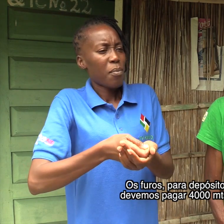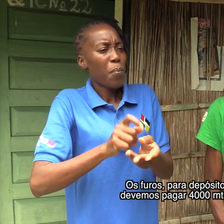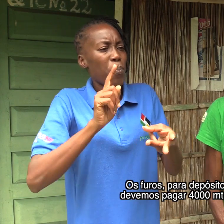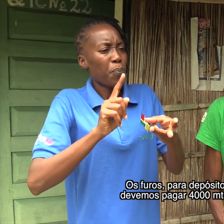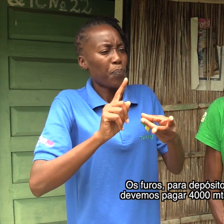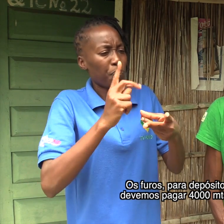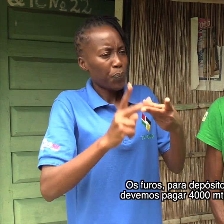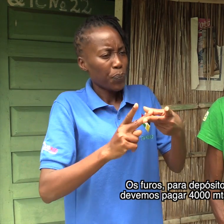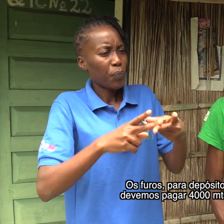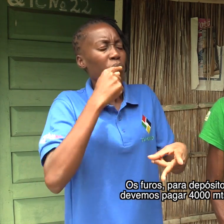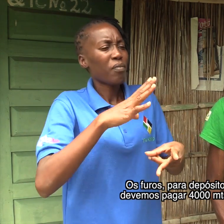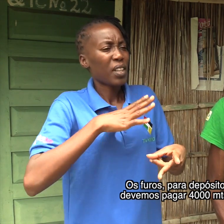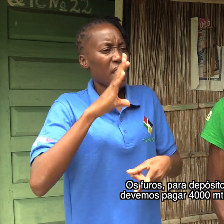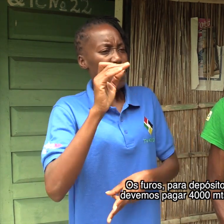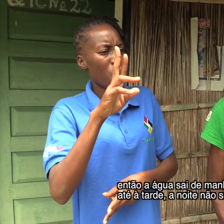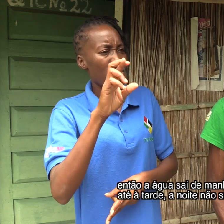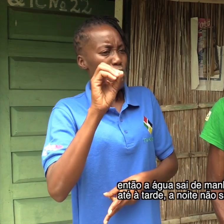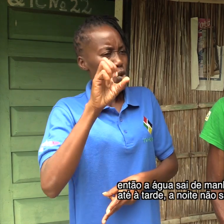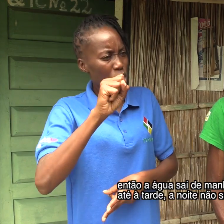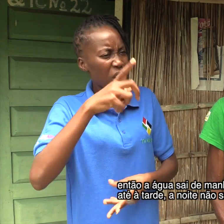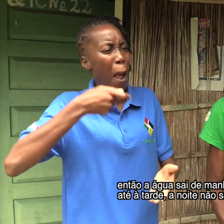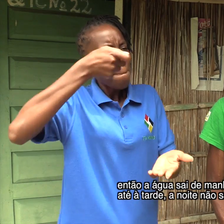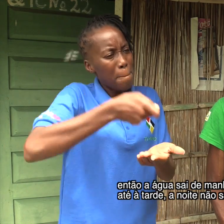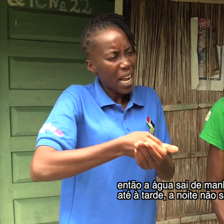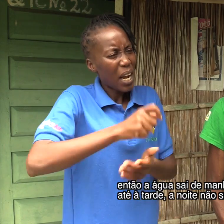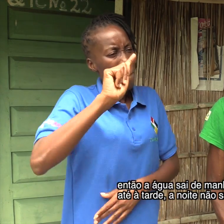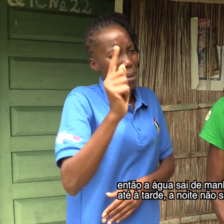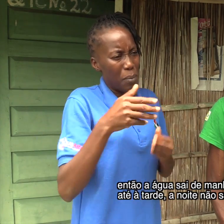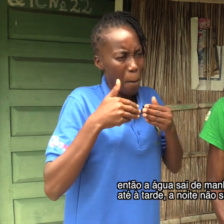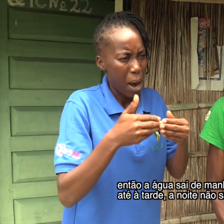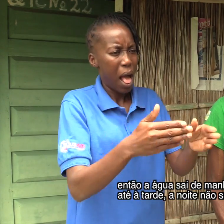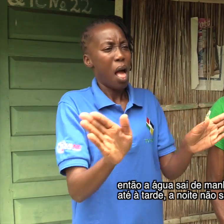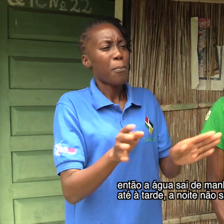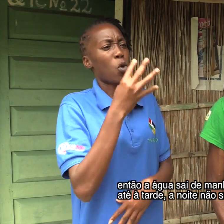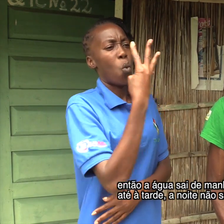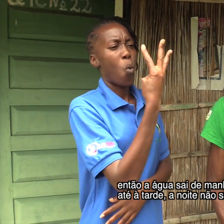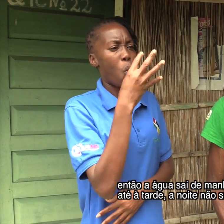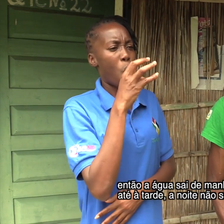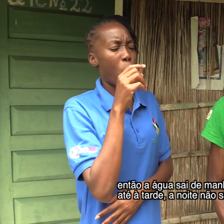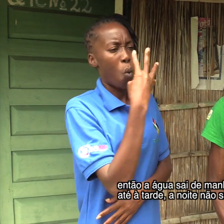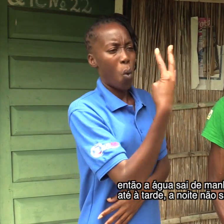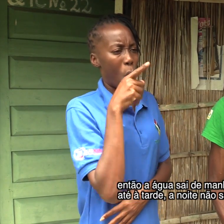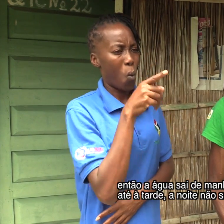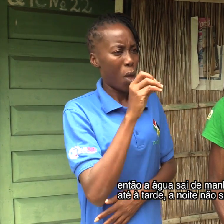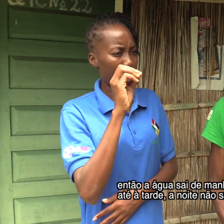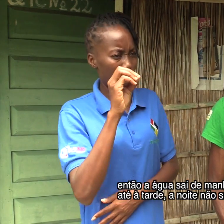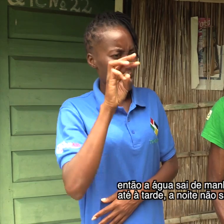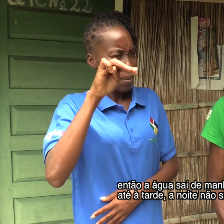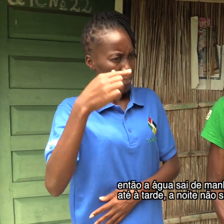foros, a gente para depósito tem que pagar 4 mil. Então a água às vezes sai de manhã até à